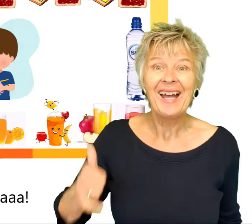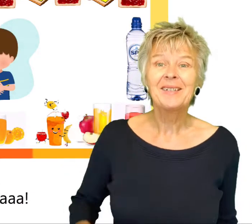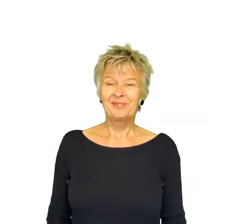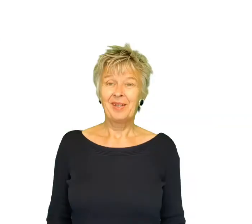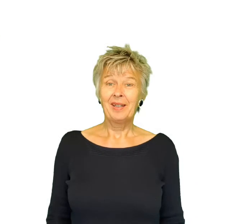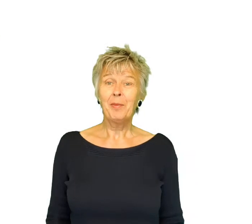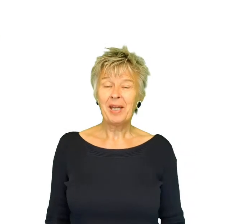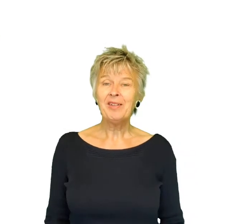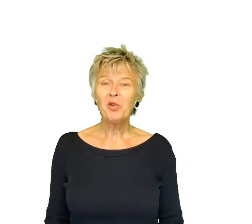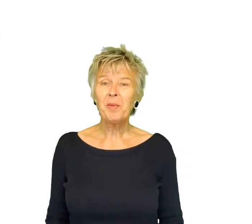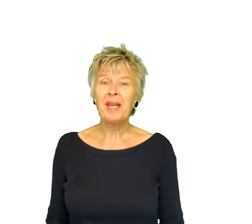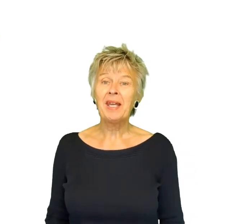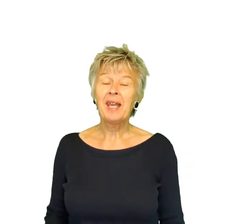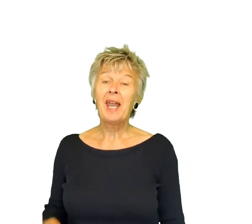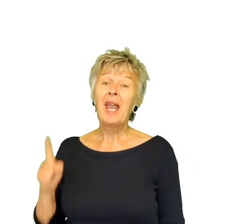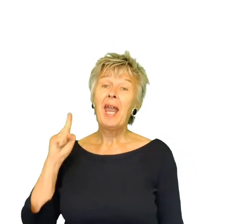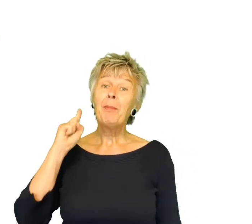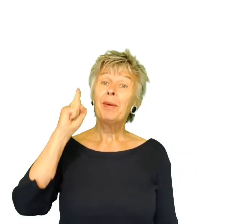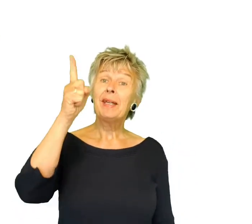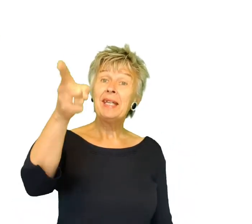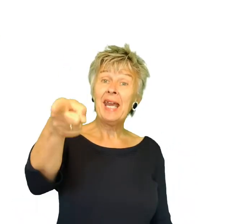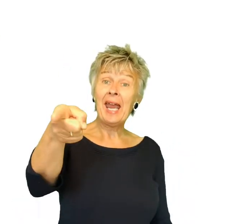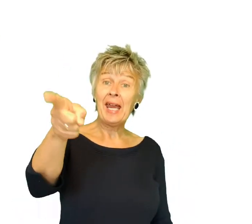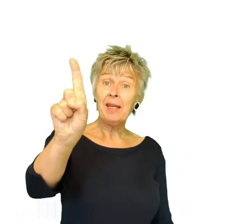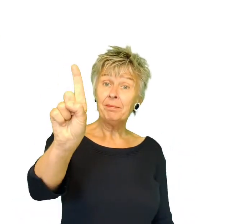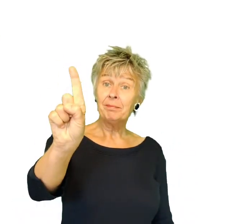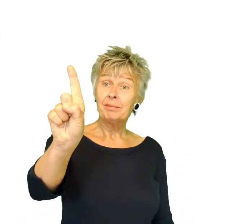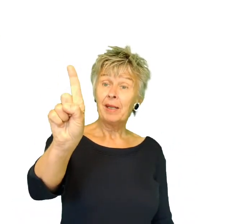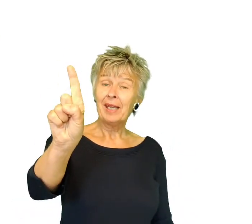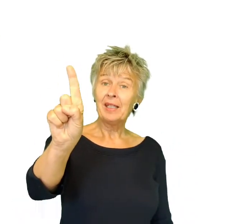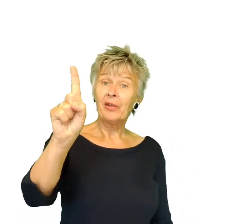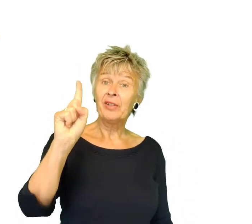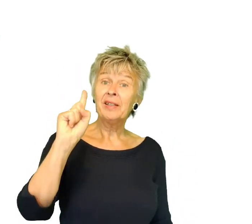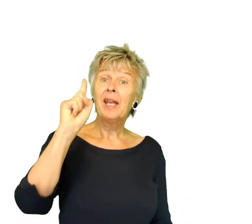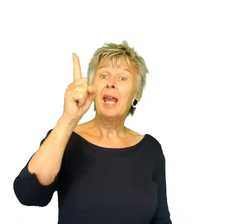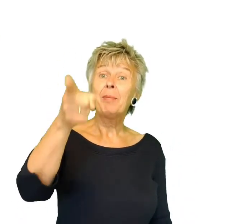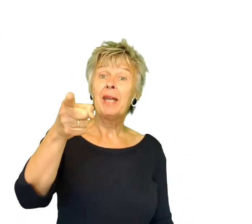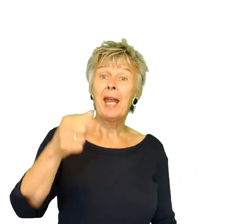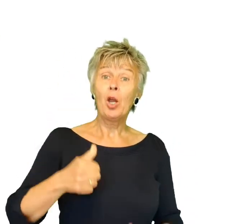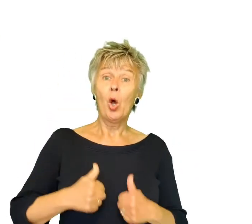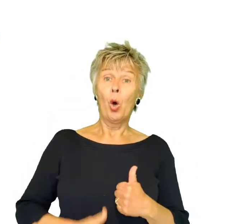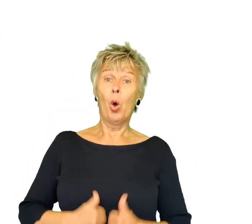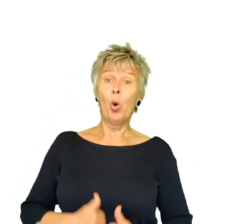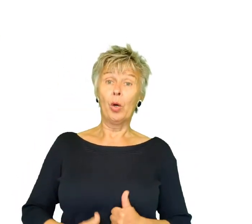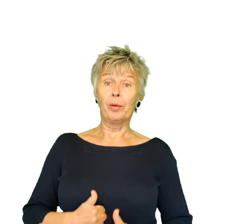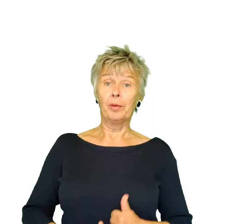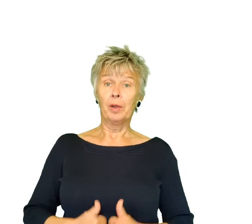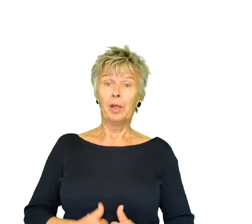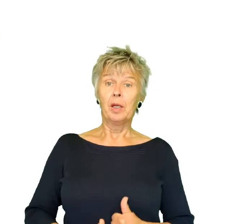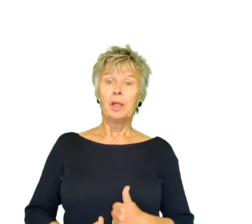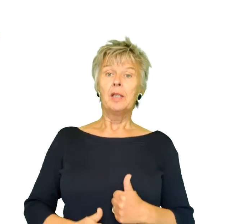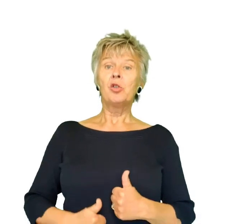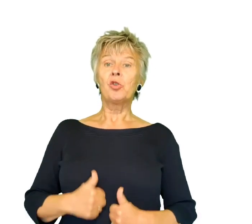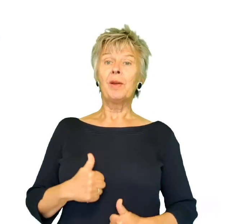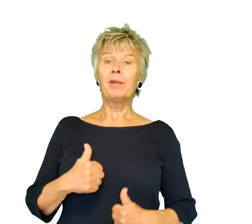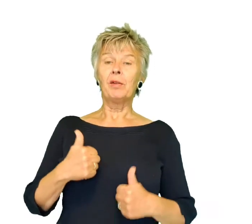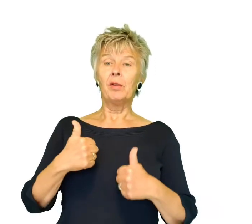Het begint toch mee. Heb jij, één hand wel, heb jij honger? Dus met de